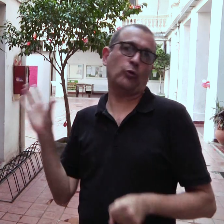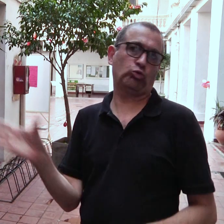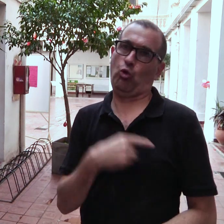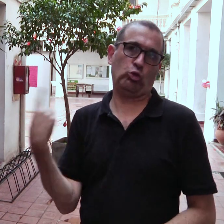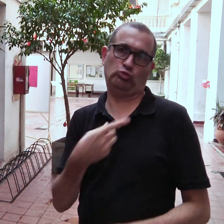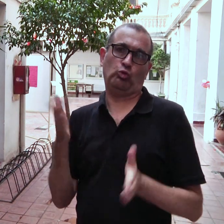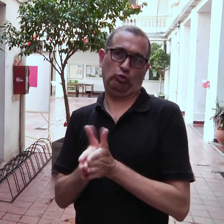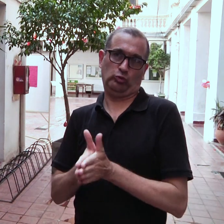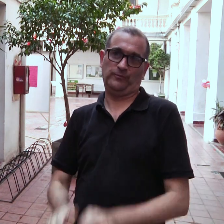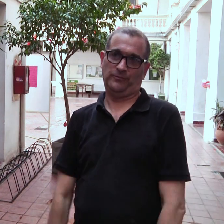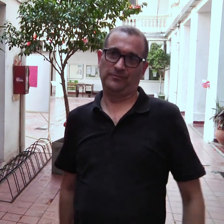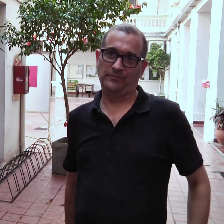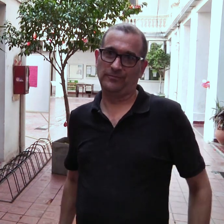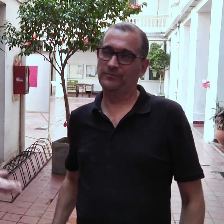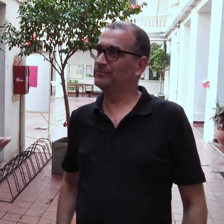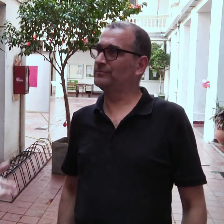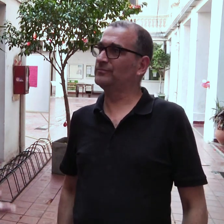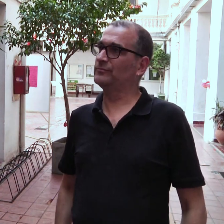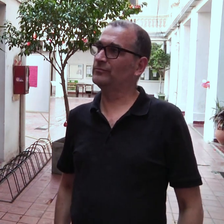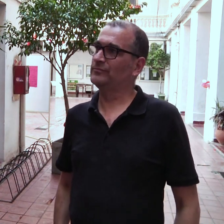gran trabajo para todos, para todos juntos.